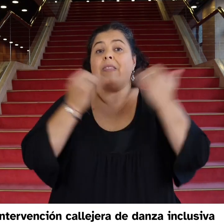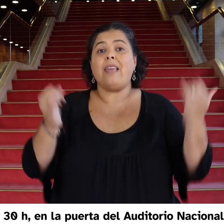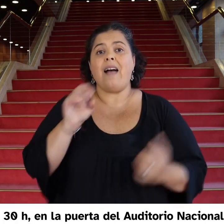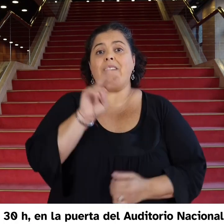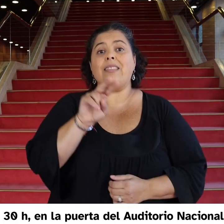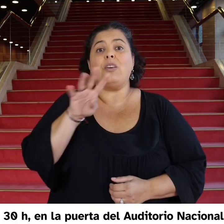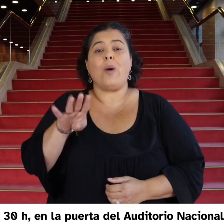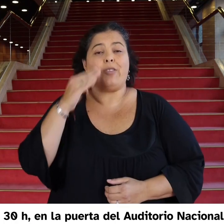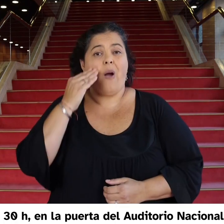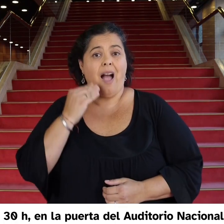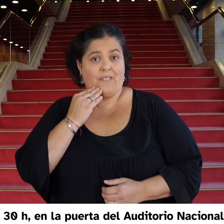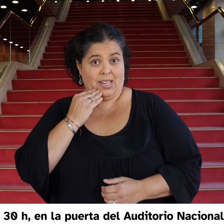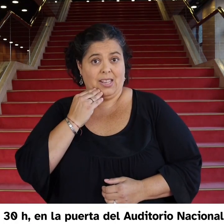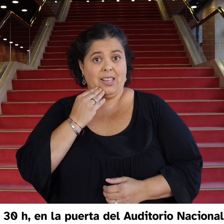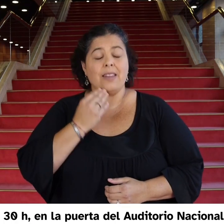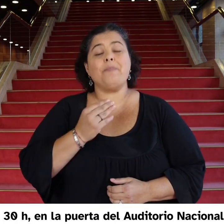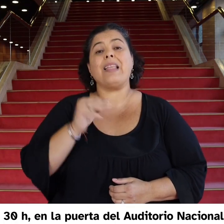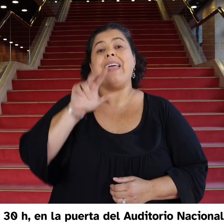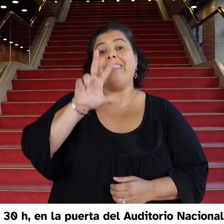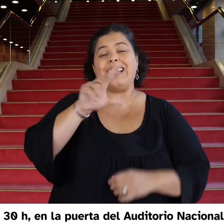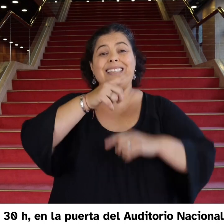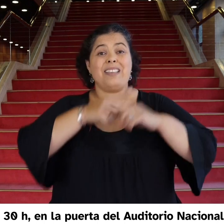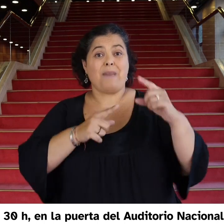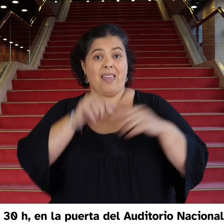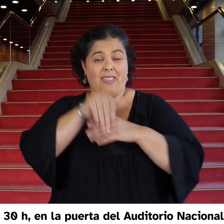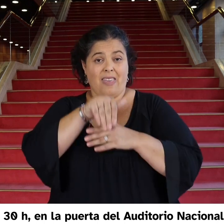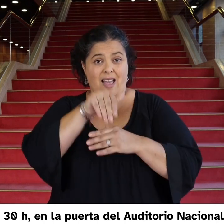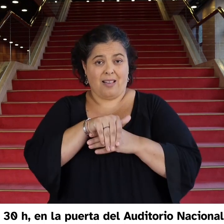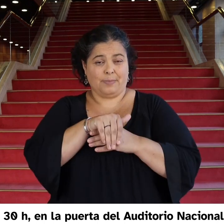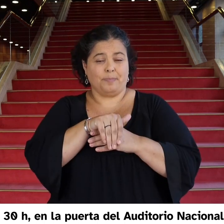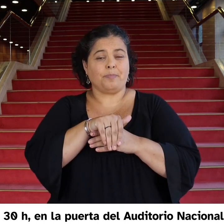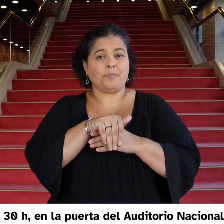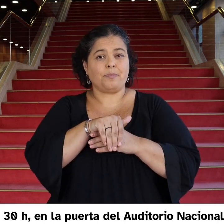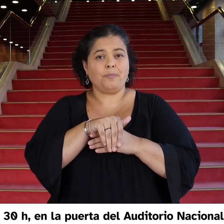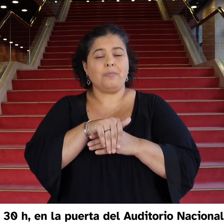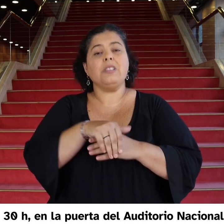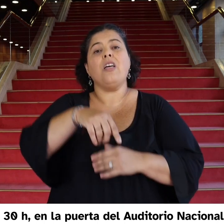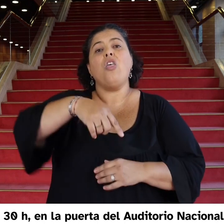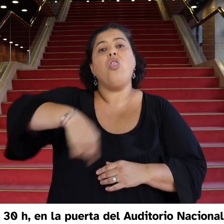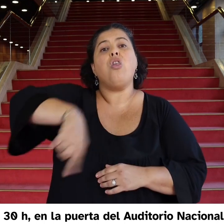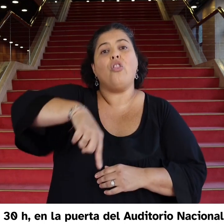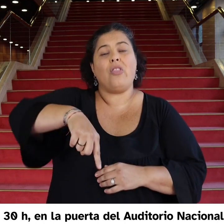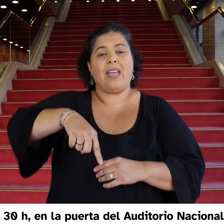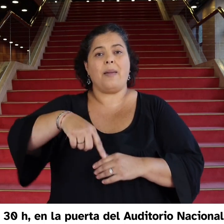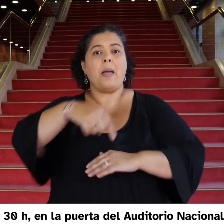24 de abril, 15.30 horas, puerta principal del Auditorio Nacional Adela Reta